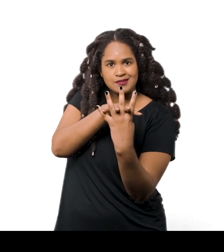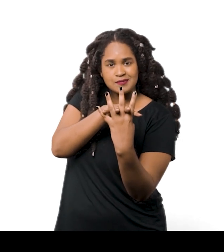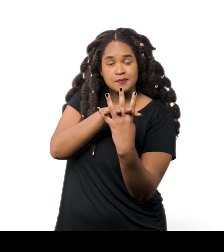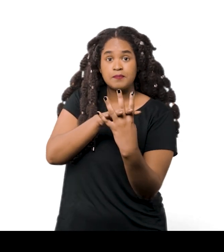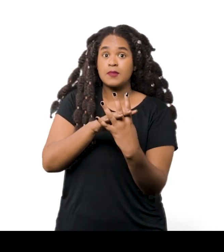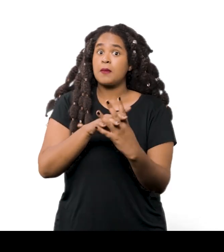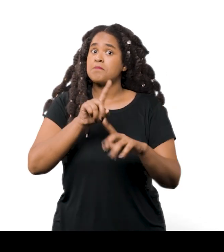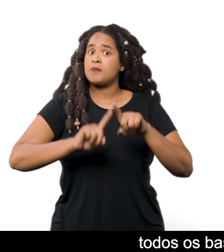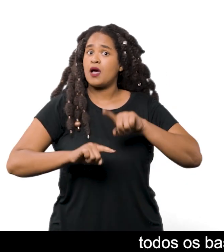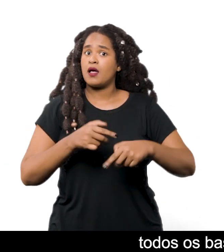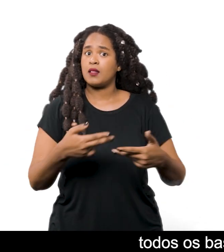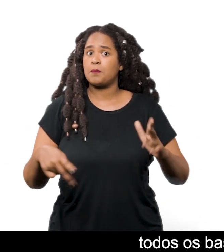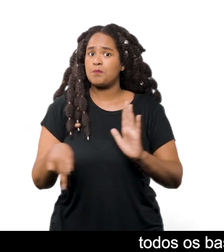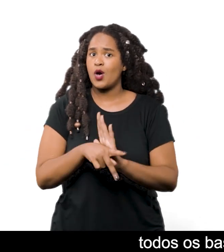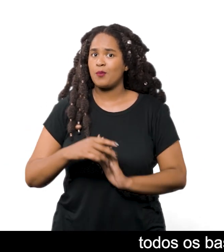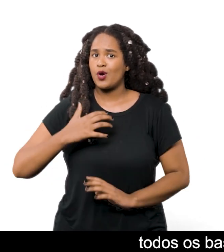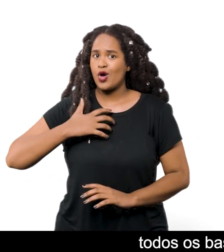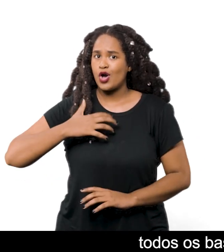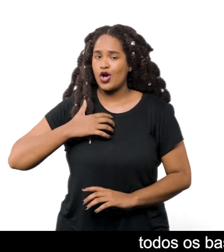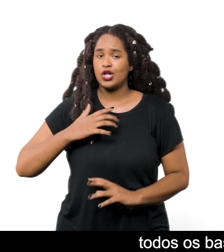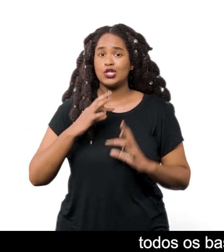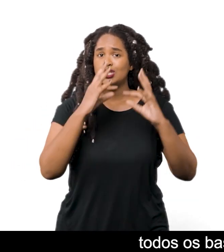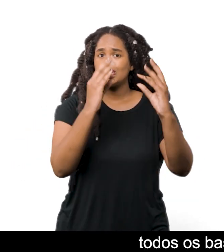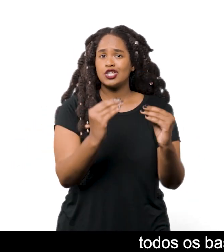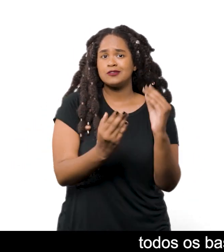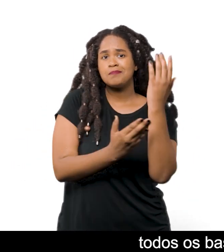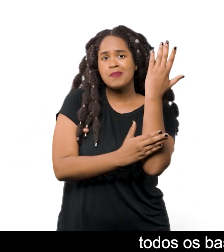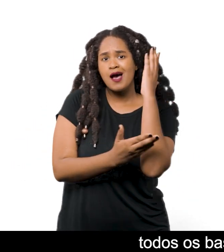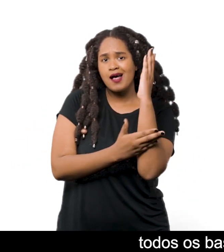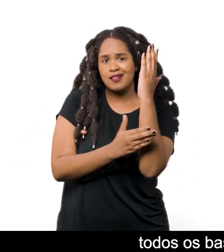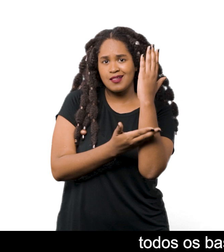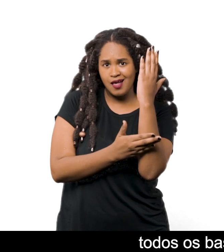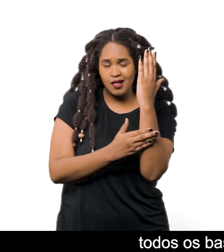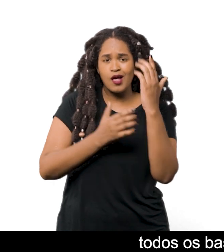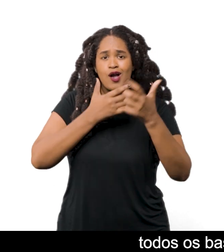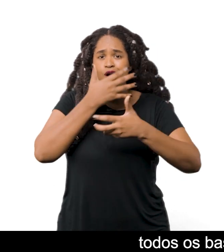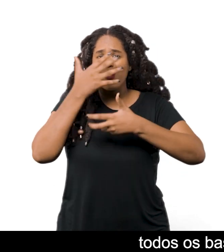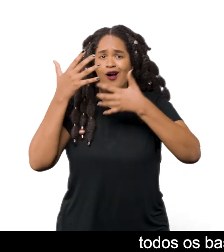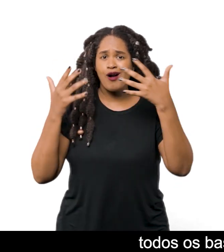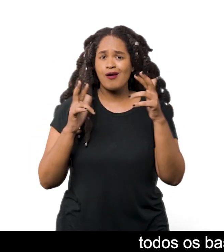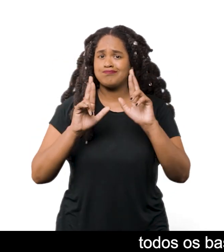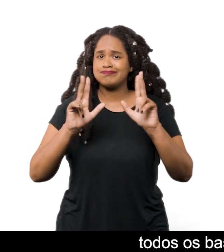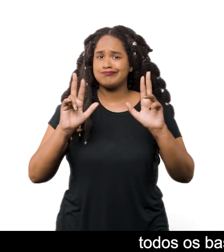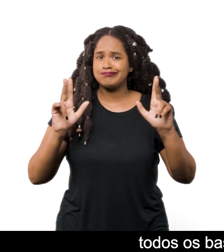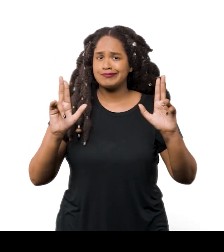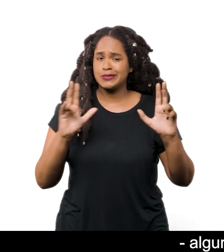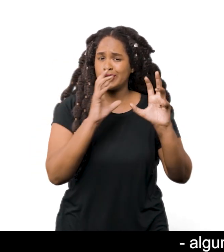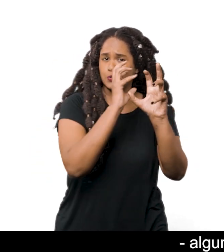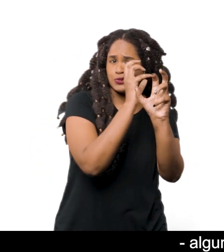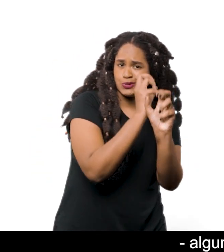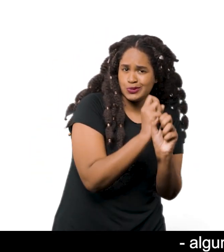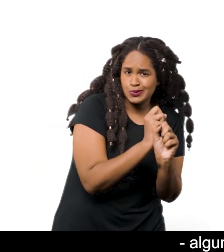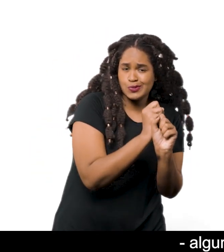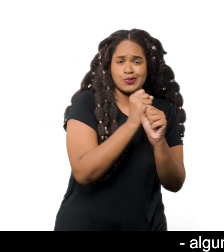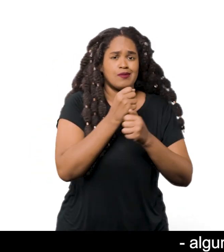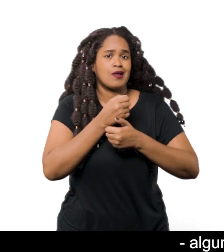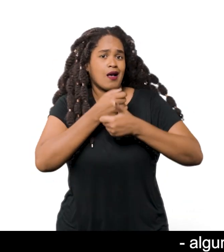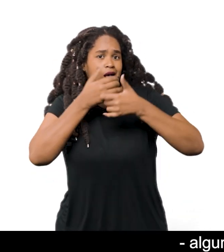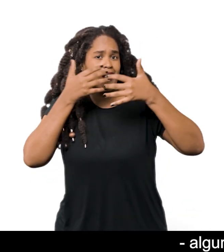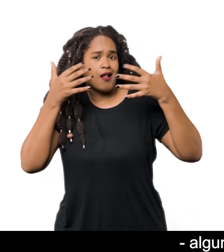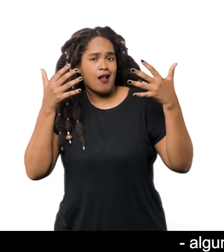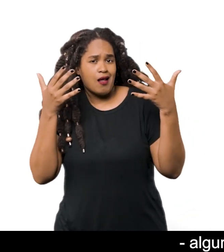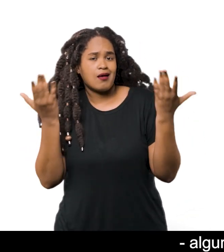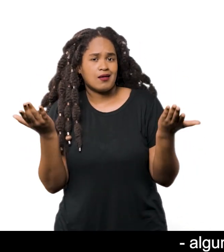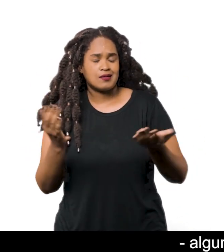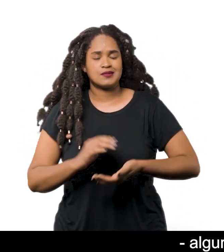coleção da artista, todos os bastões são de madeira e apresentam diferentes tonalidades Algumas mais claras